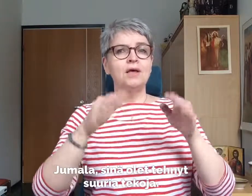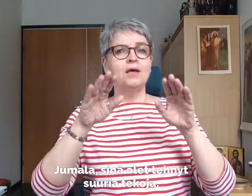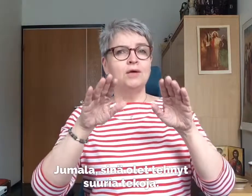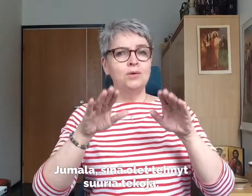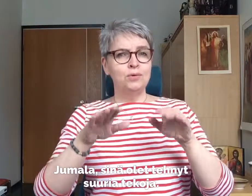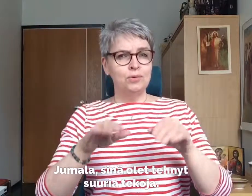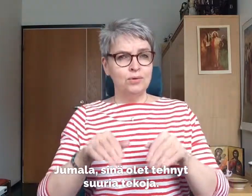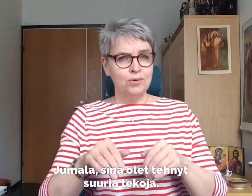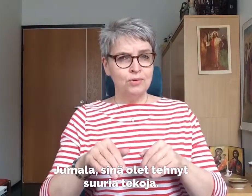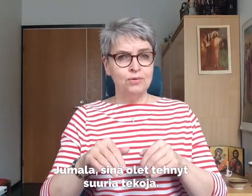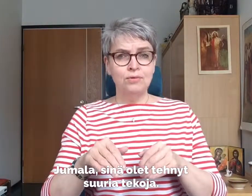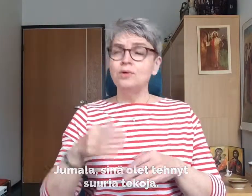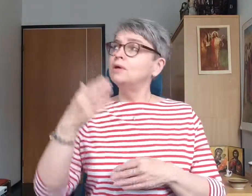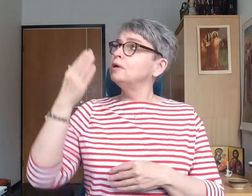tehnyt suuria tekoja.